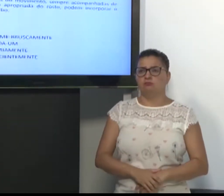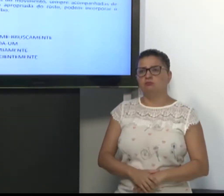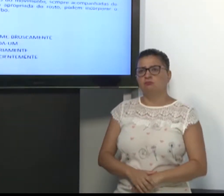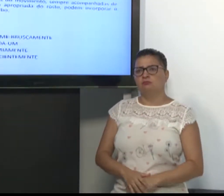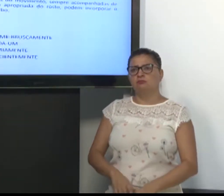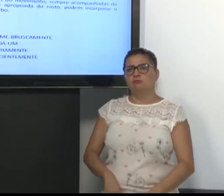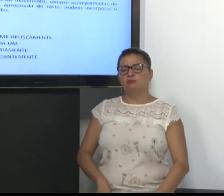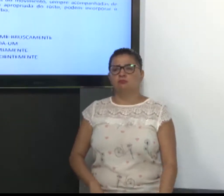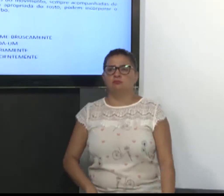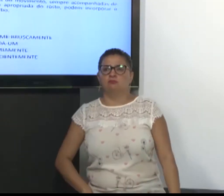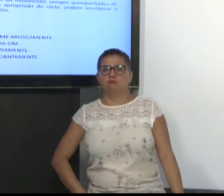Verbo dar.